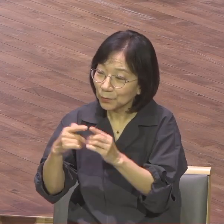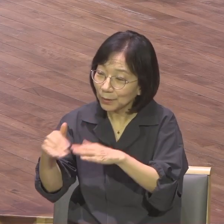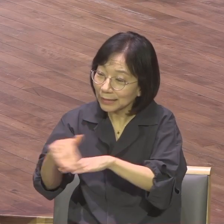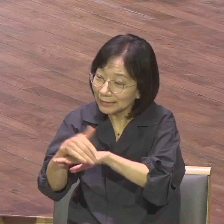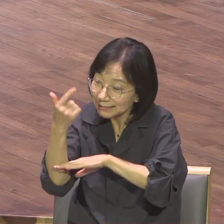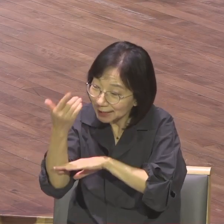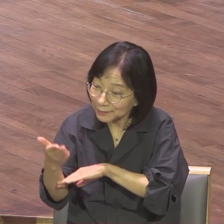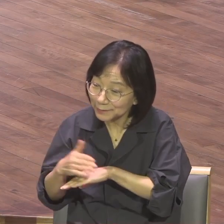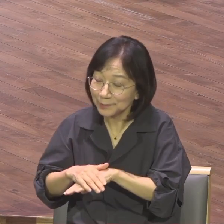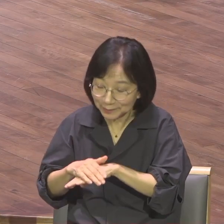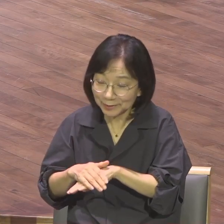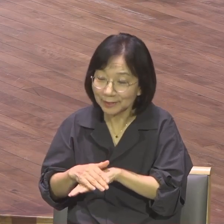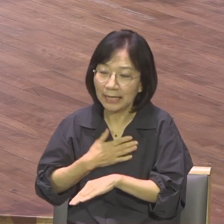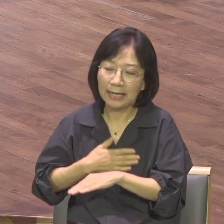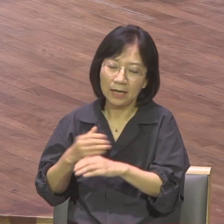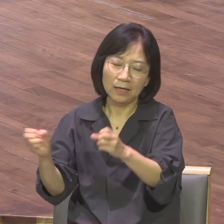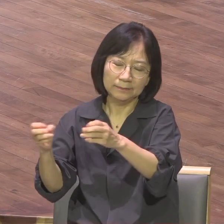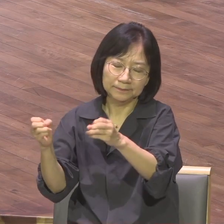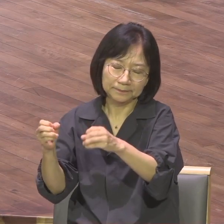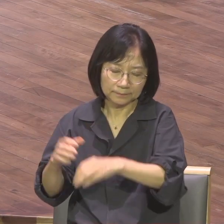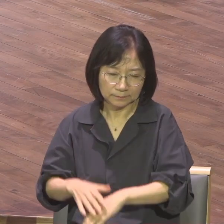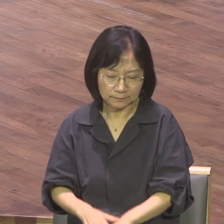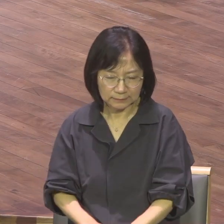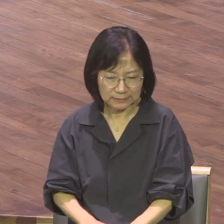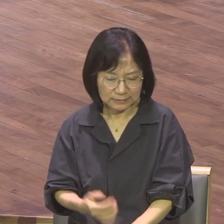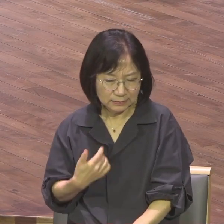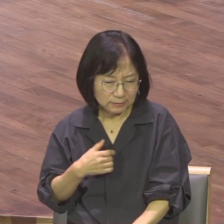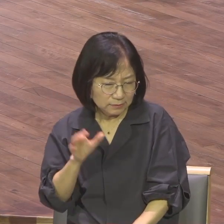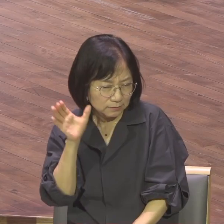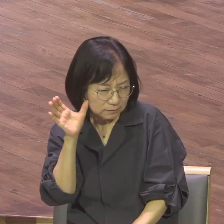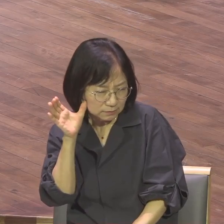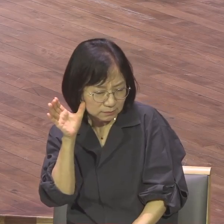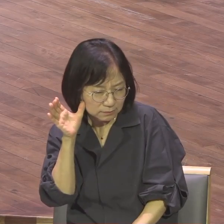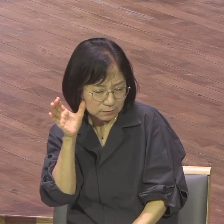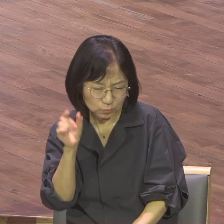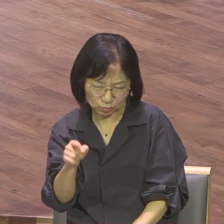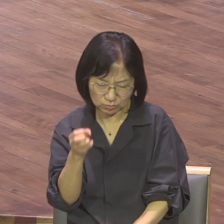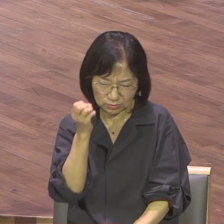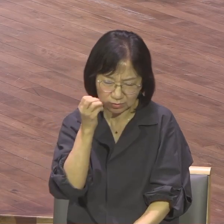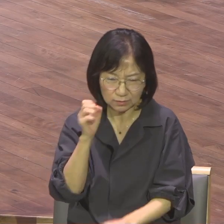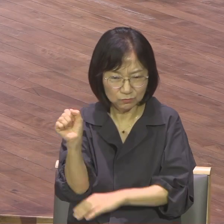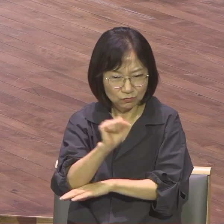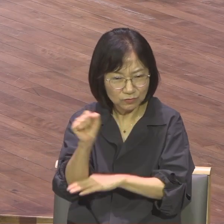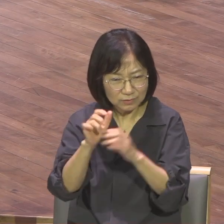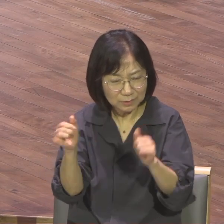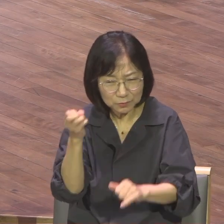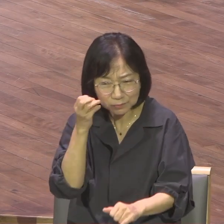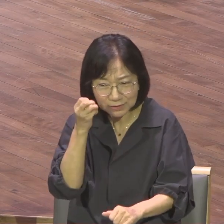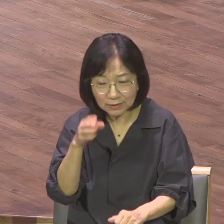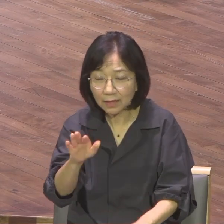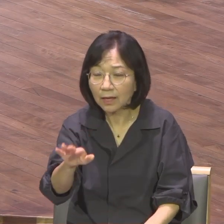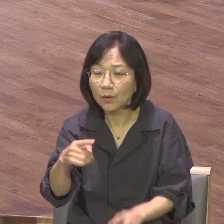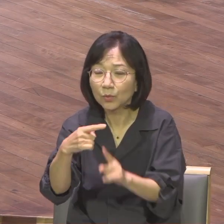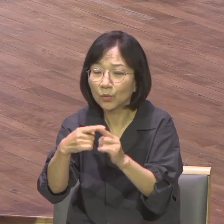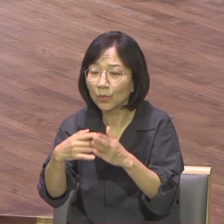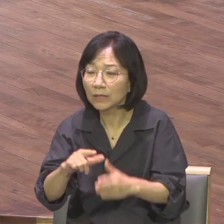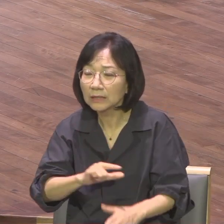성경을 막 내가 하도 이상해가지고 들어보면 알잖아요. 뭐 좀 이상해 이 사람이. 어느 교회 다니냐고 물어봤어요. 그러니까 자기 제7일